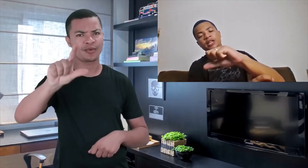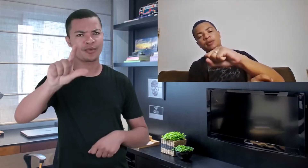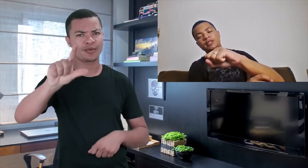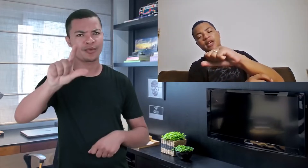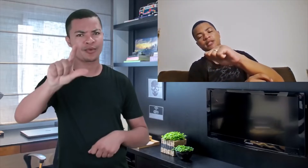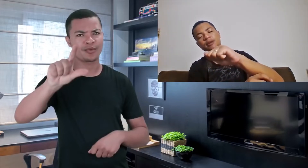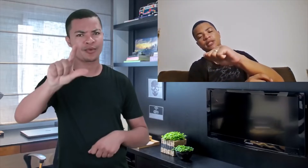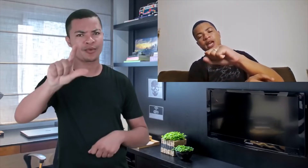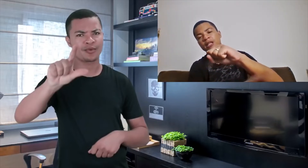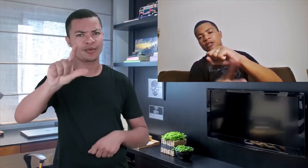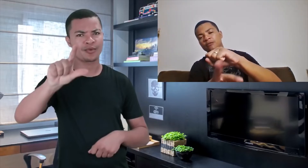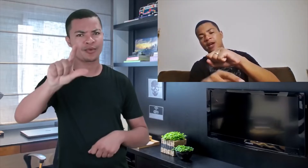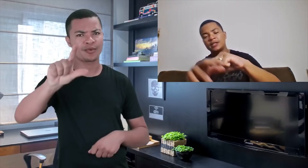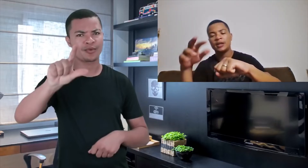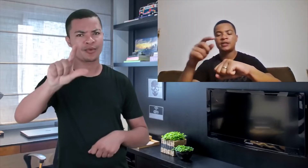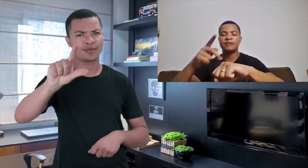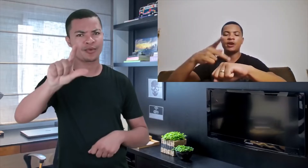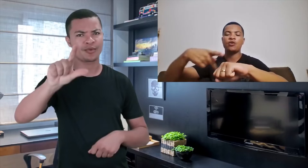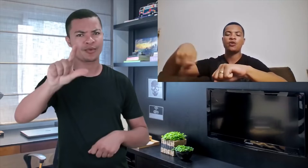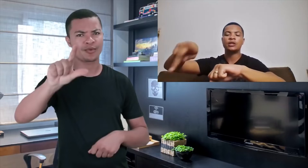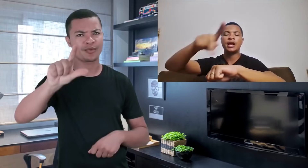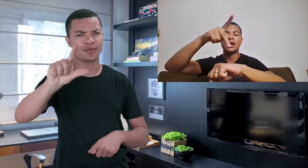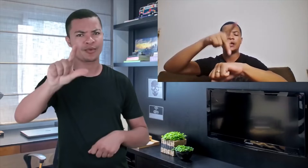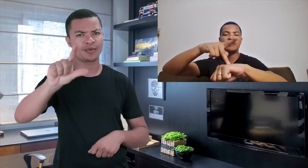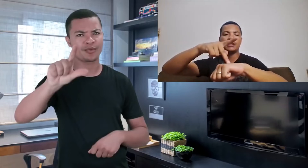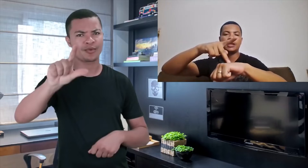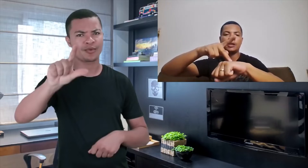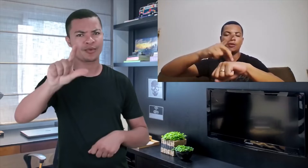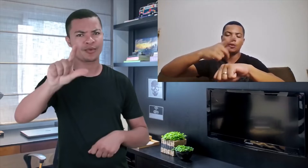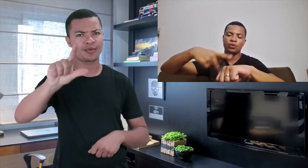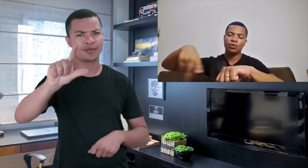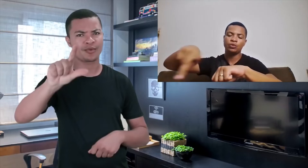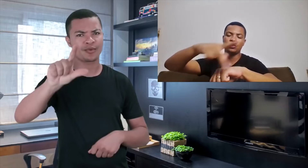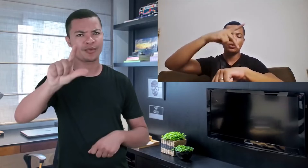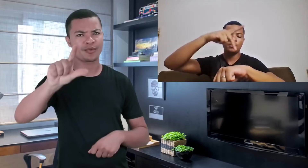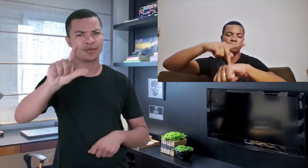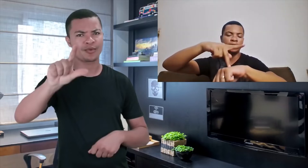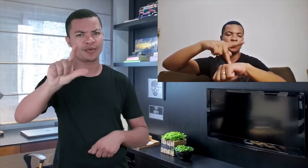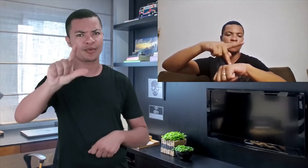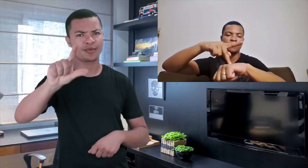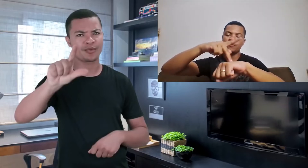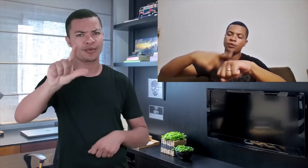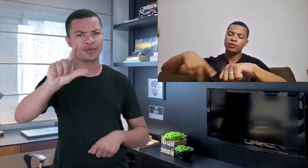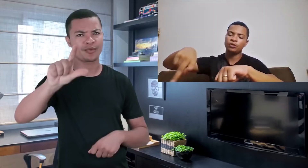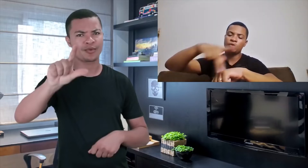aqui, pode ser em S, pode ser em A, tanto faz. Você vai rodar e bater aqui, ó. Rodou, bateu. Rodou,